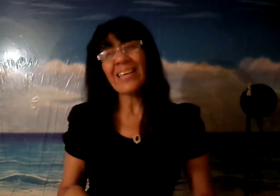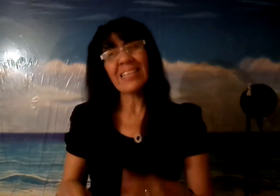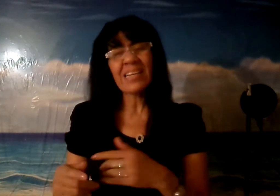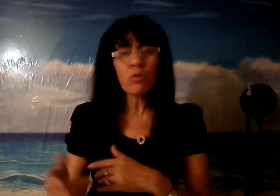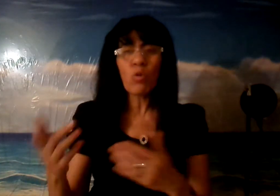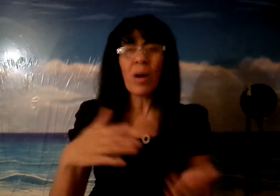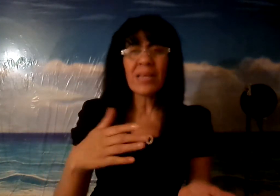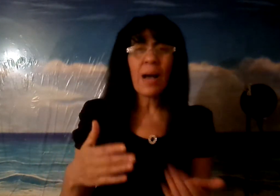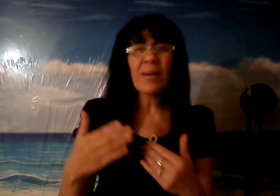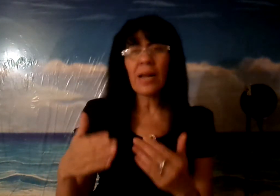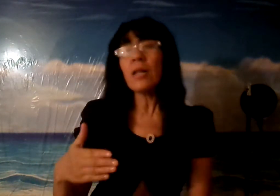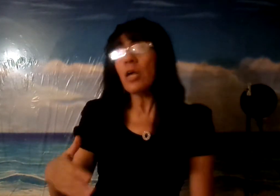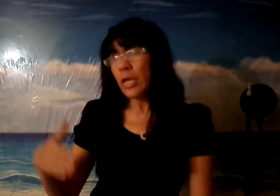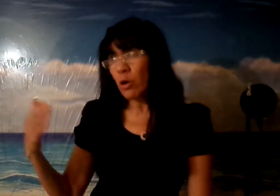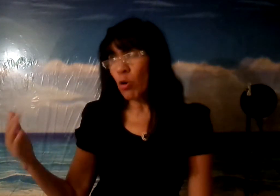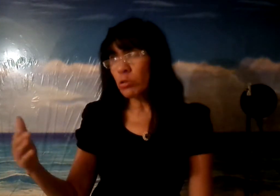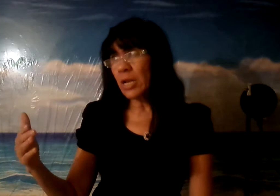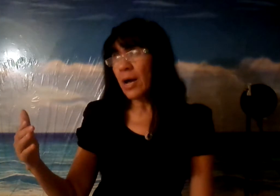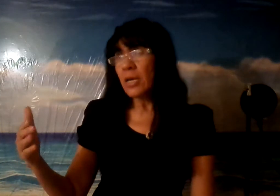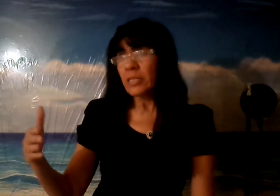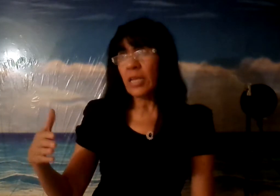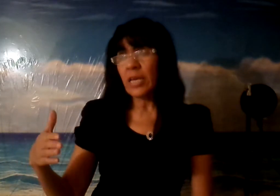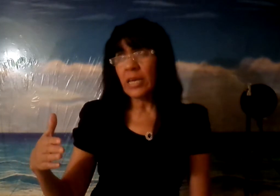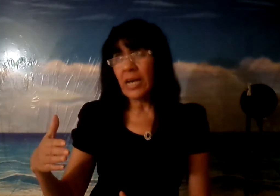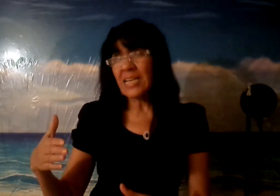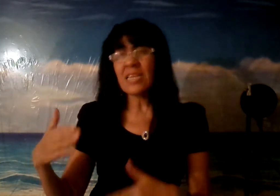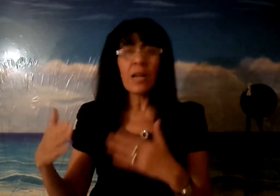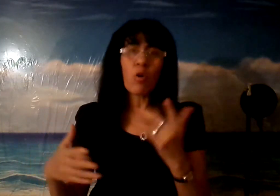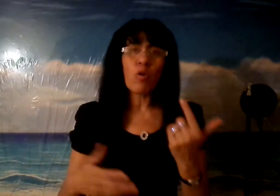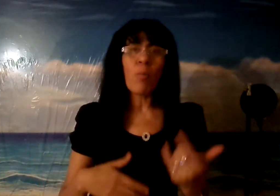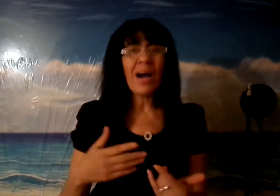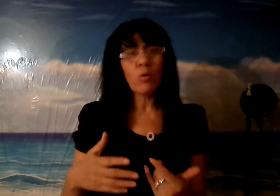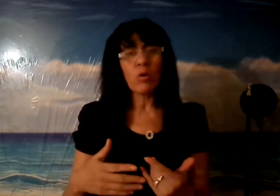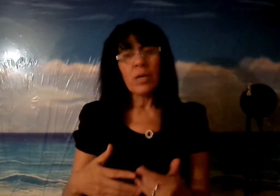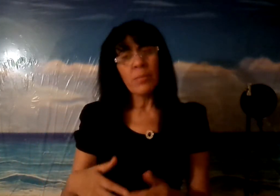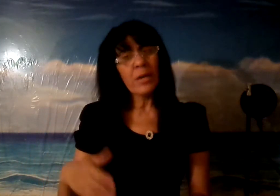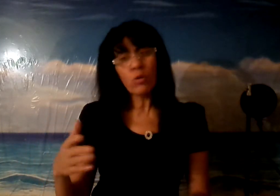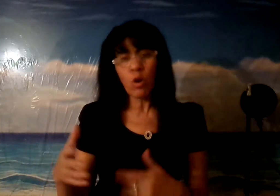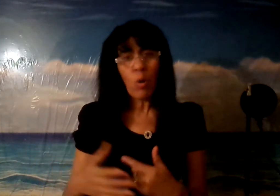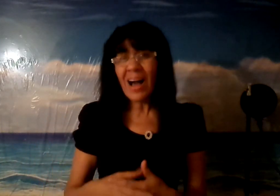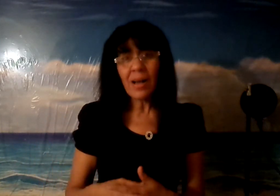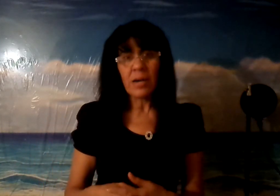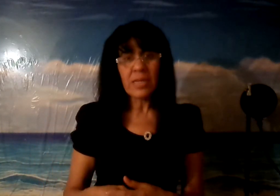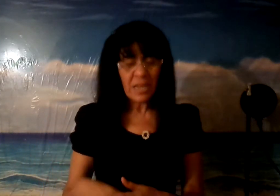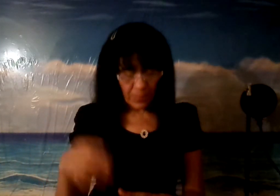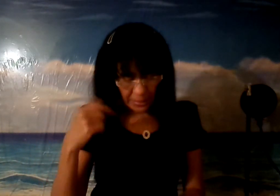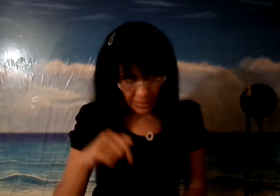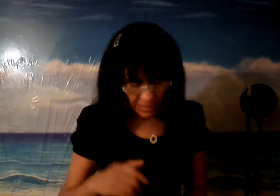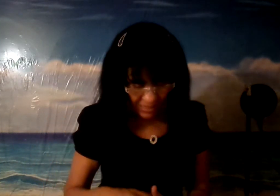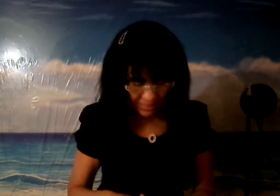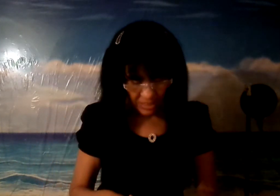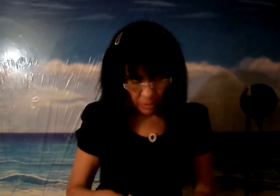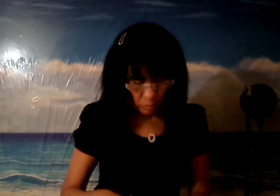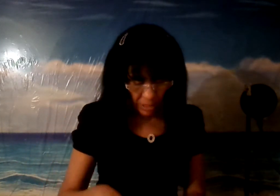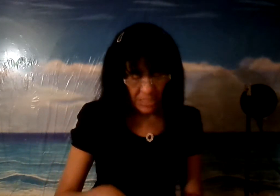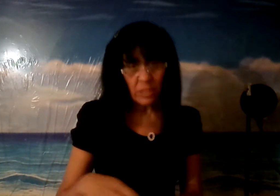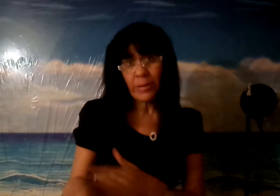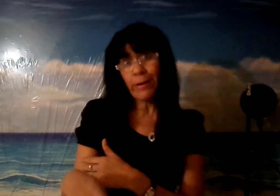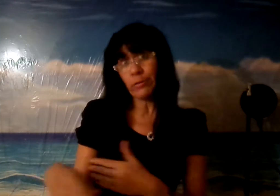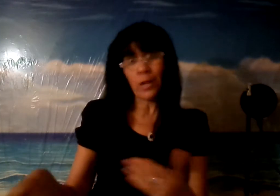antes que tú vayas a pecar en contra de hacer algo de lo malo mejor no lo haga y arrepiéntete delante de Dios no quiere decir que te vayas a cortar la